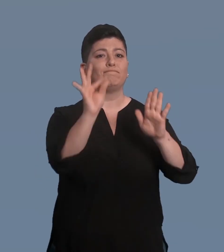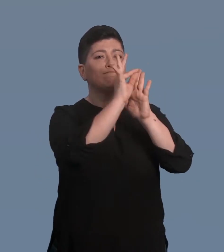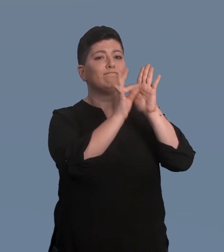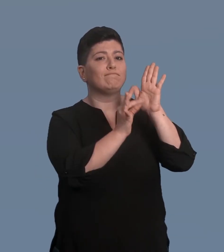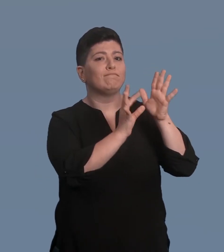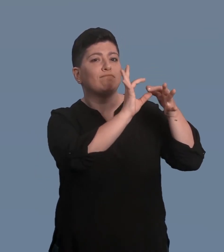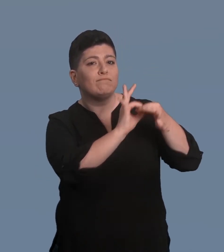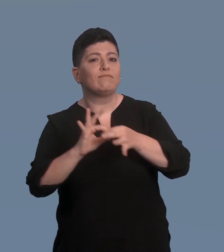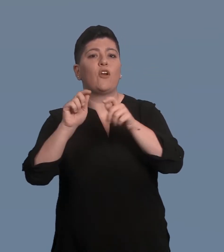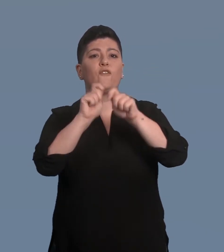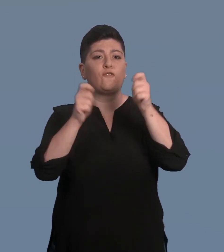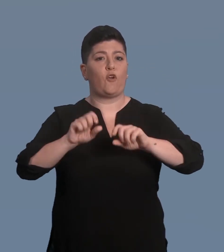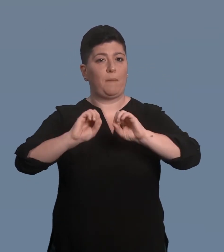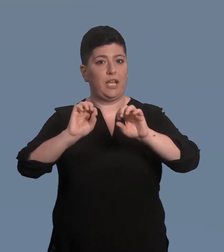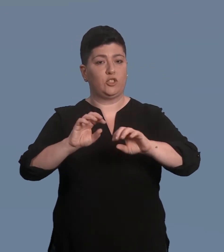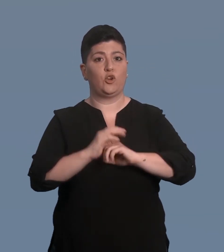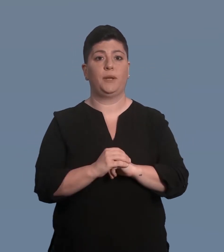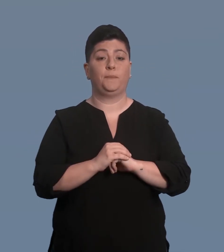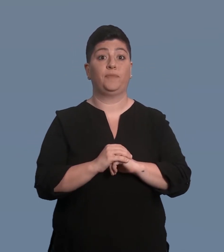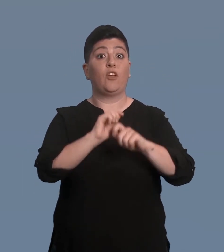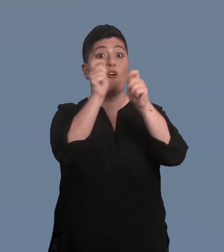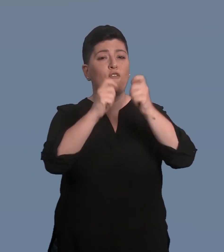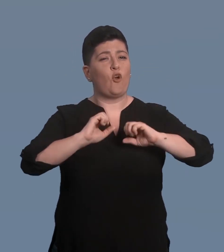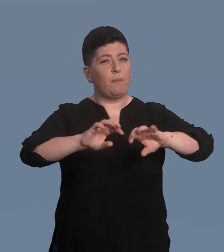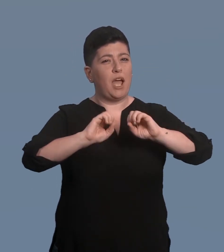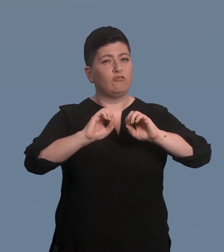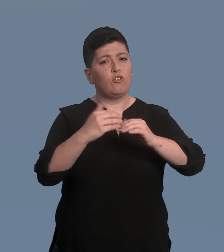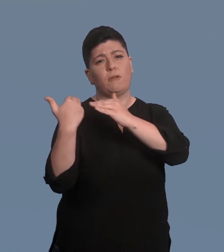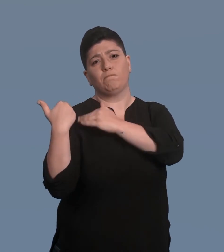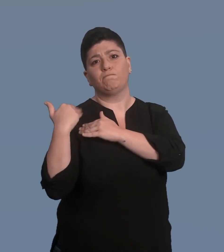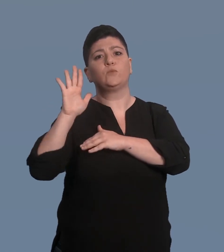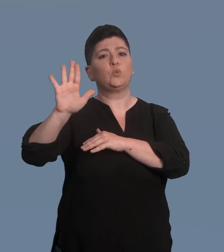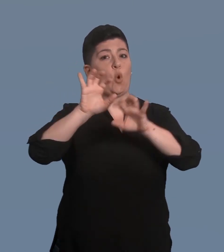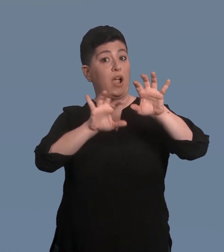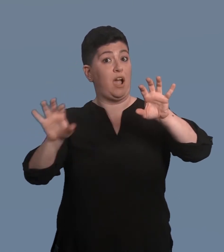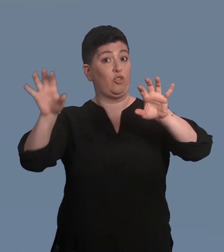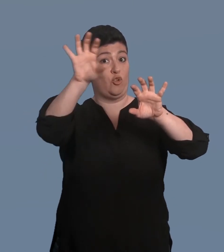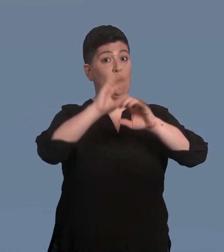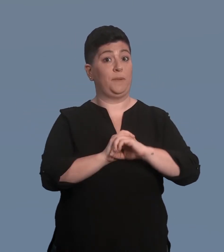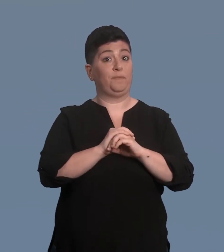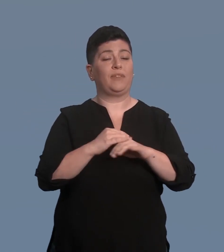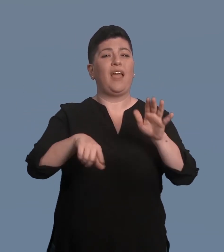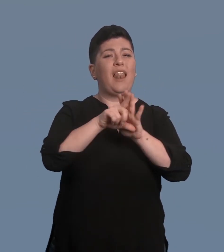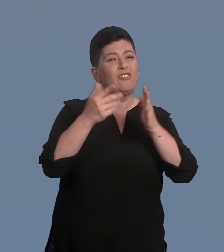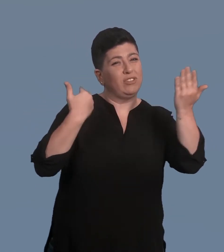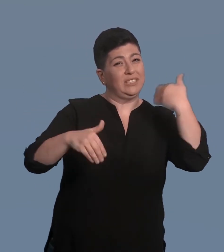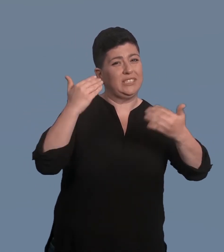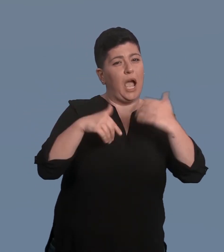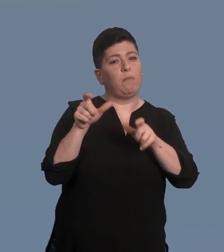Misure vigenti. Formazione. La formazione è di competenza dei cantoni. La legge sui disabili obbliga i cantoni a